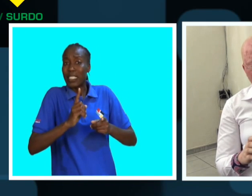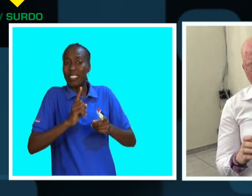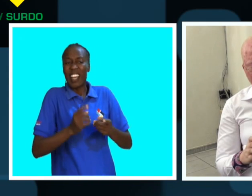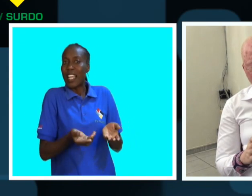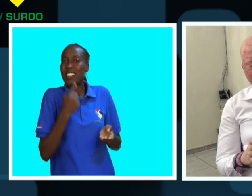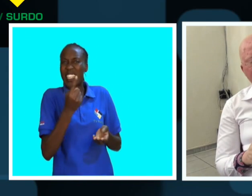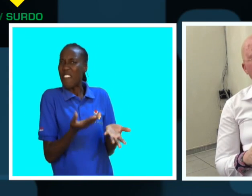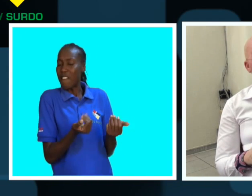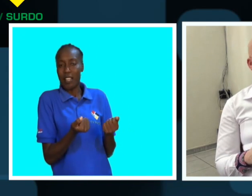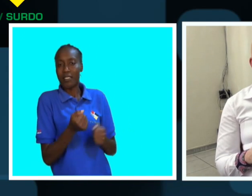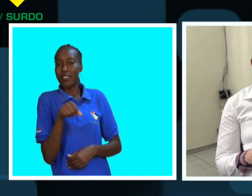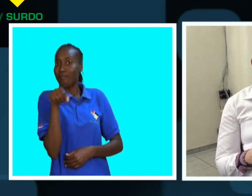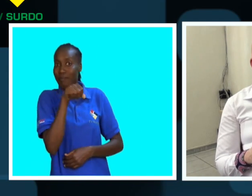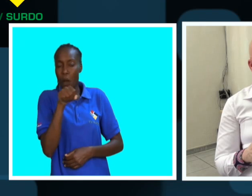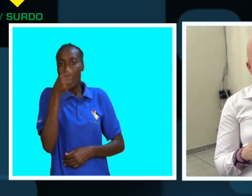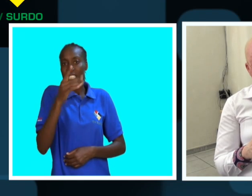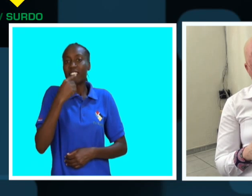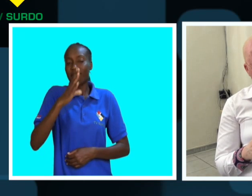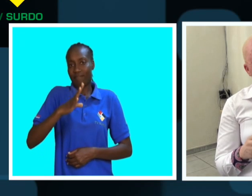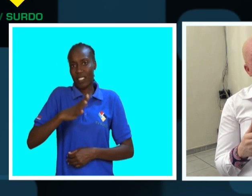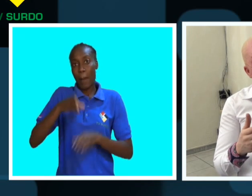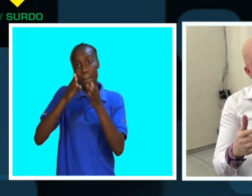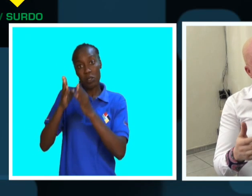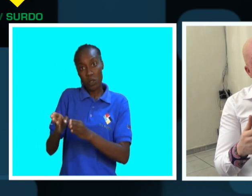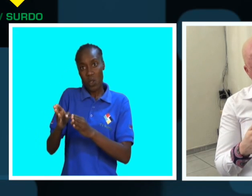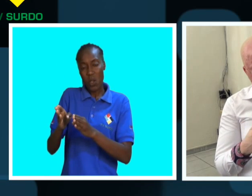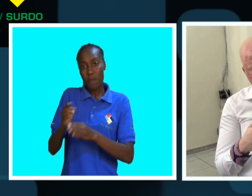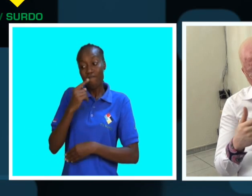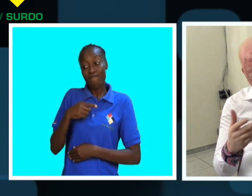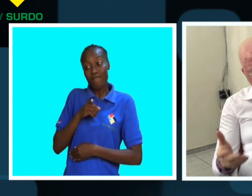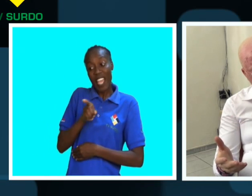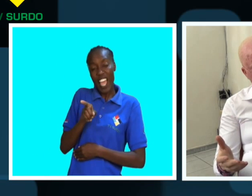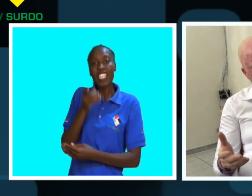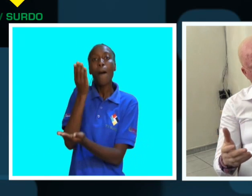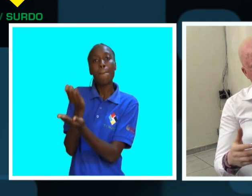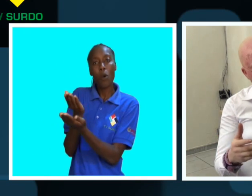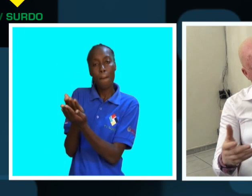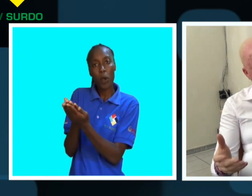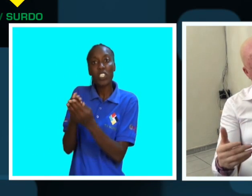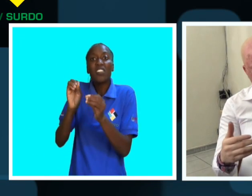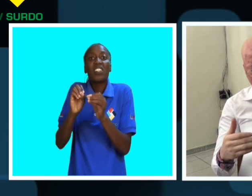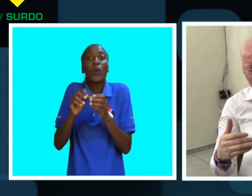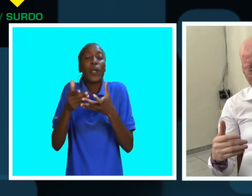não é tão fácil assim, mas se já apareceu alguém com esta proposta de